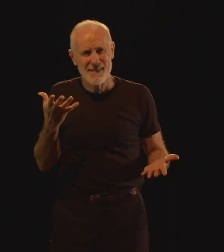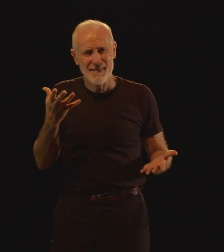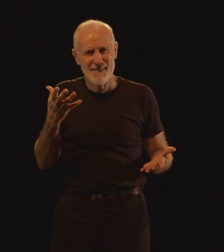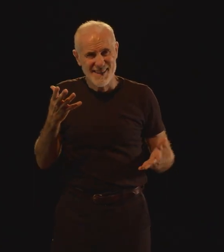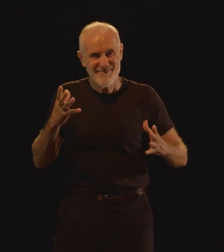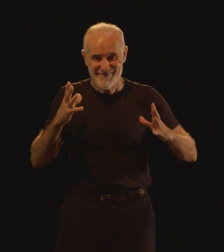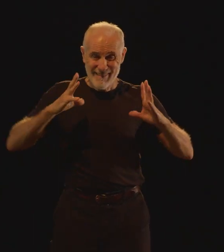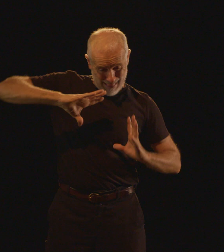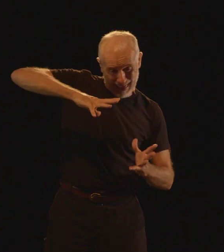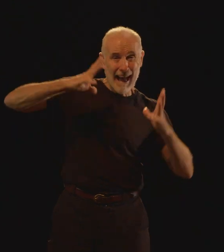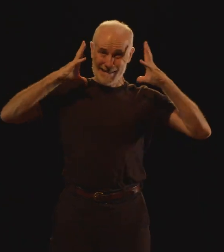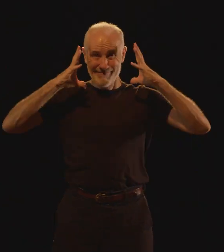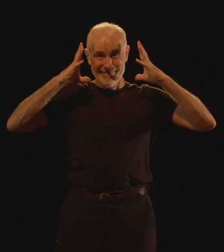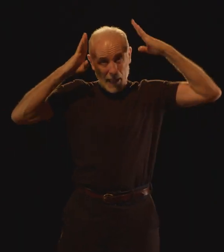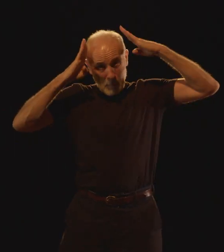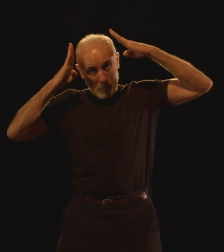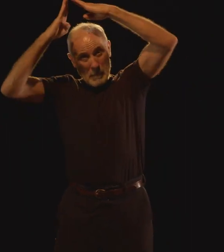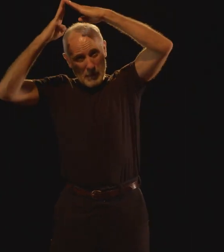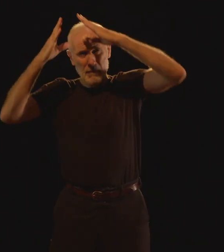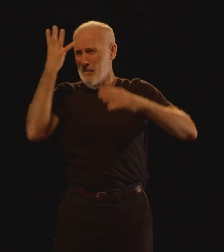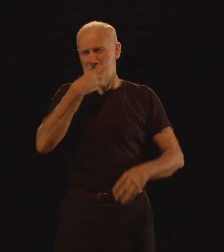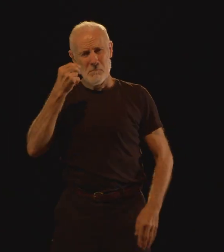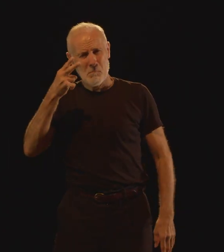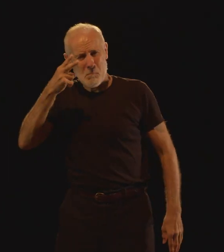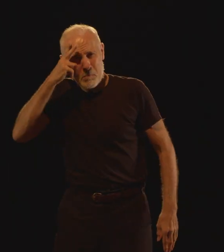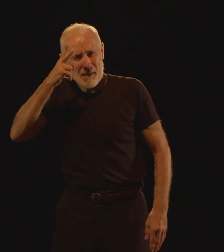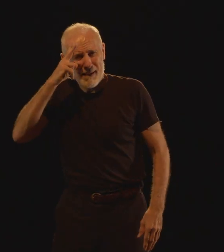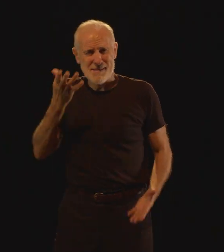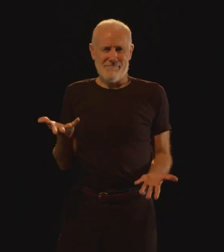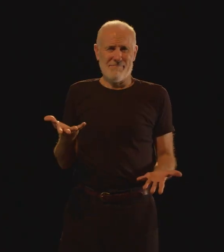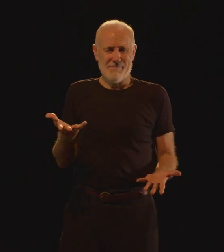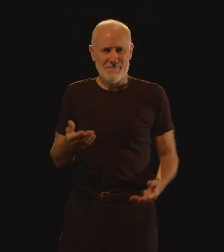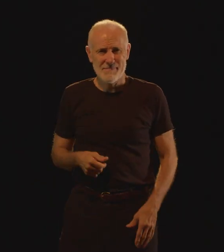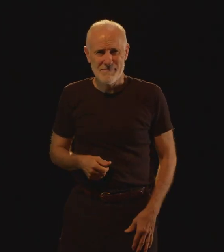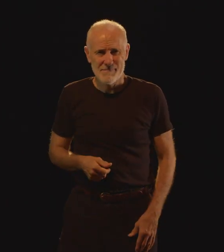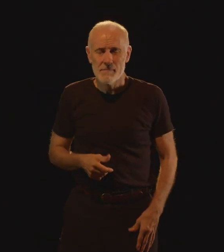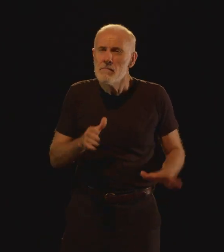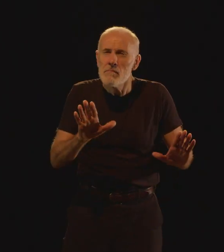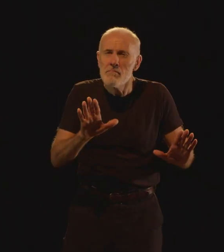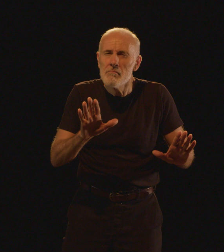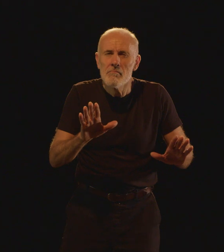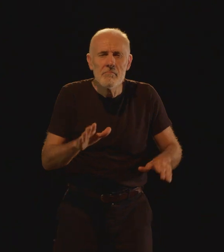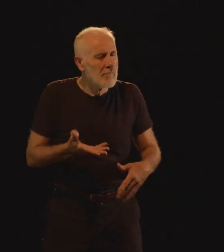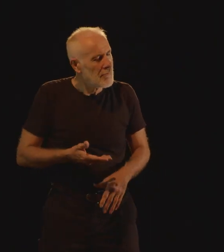chapeau Poitue à terre Or à l'herbelle La terre or à l